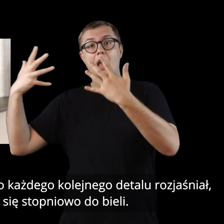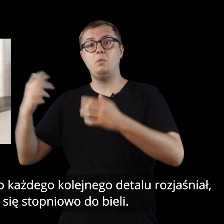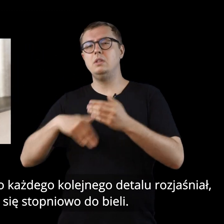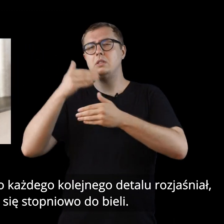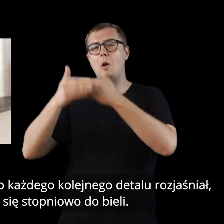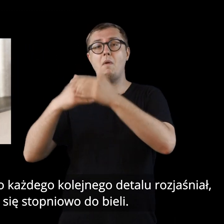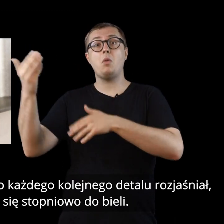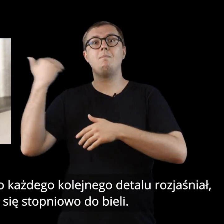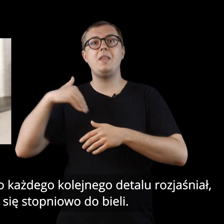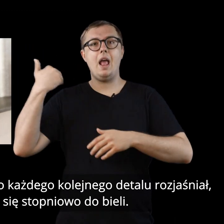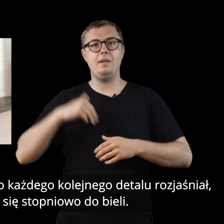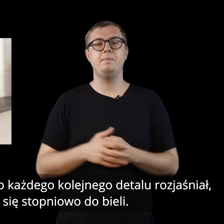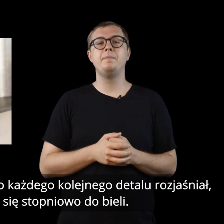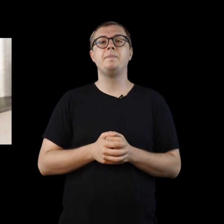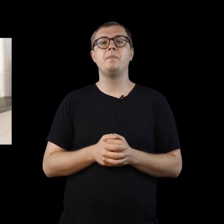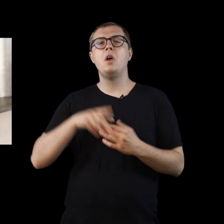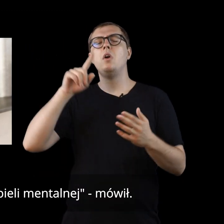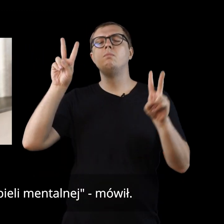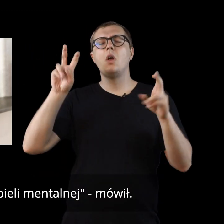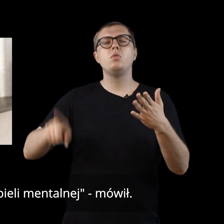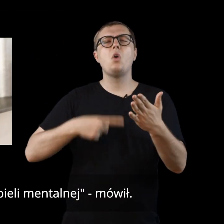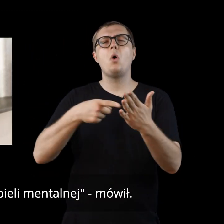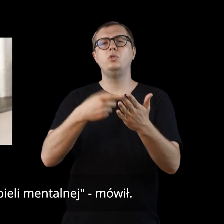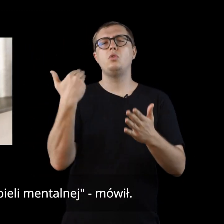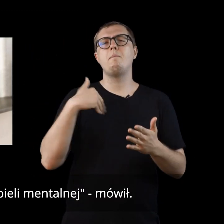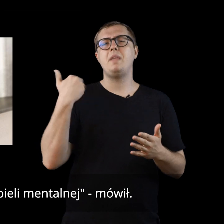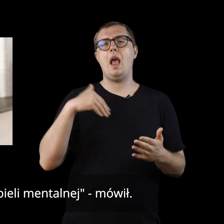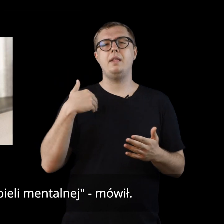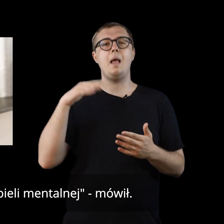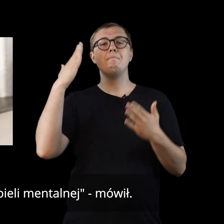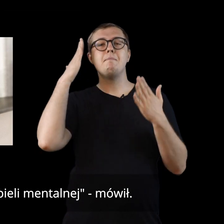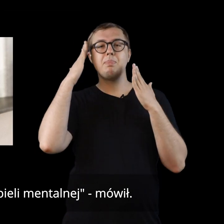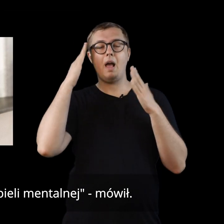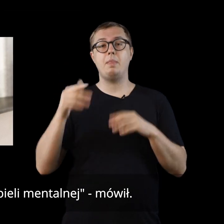się stopniowo do bieli. Dążę do bieli mentalnej, mówił.